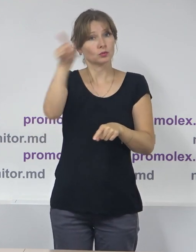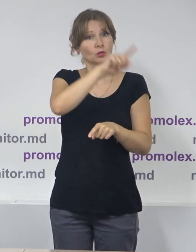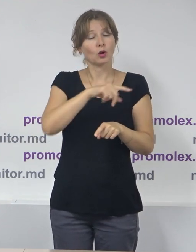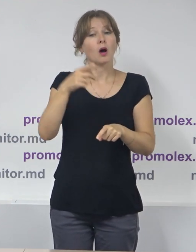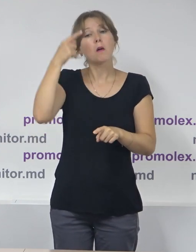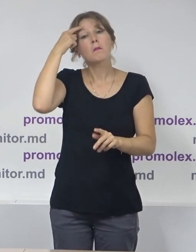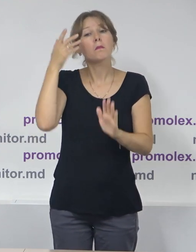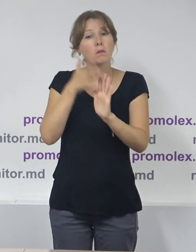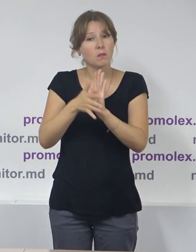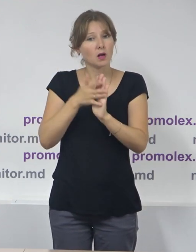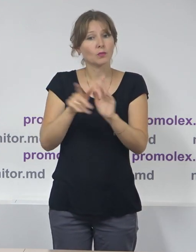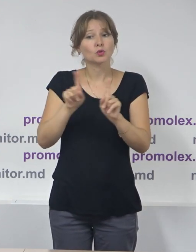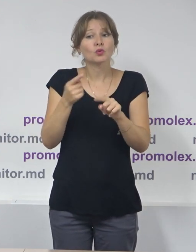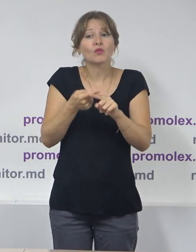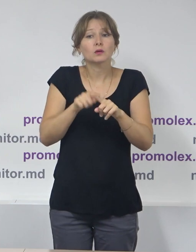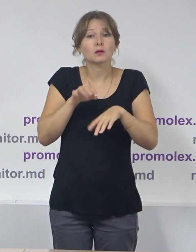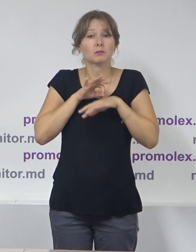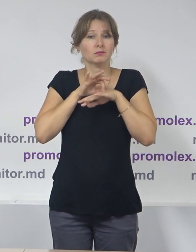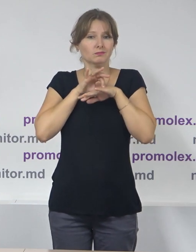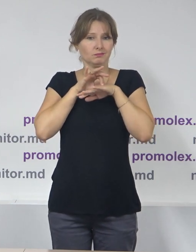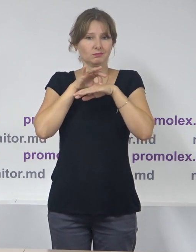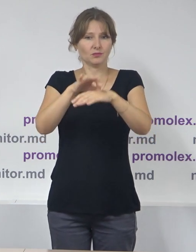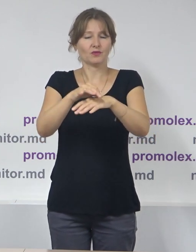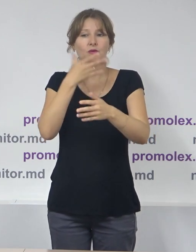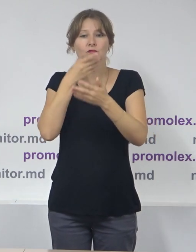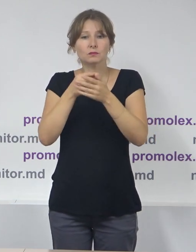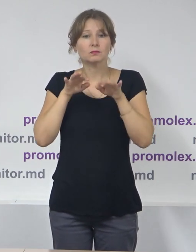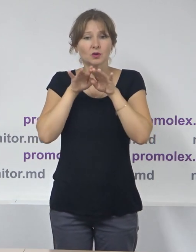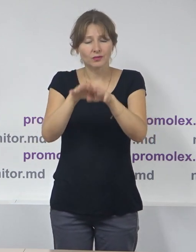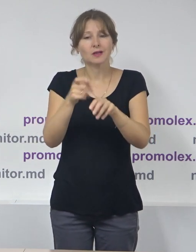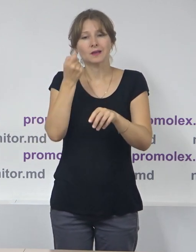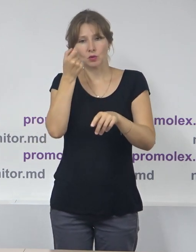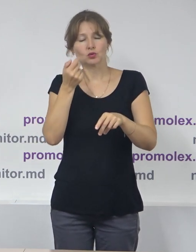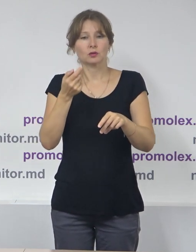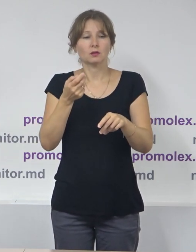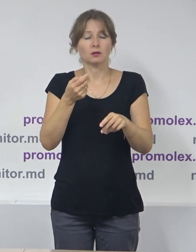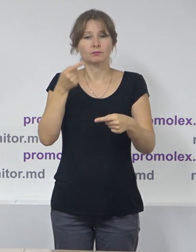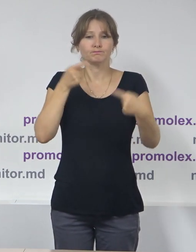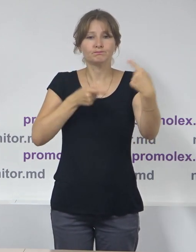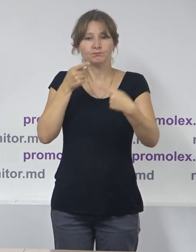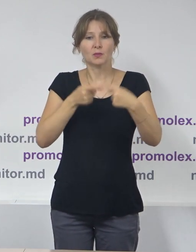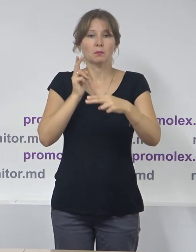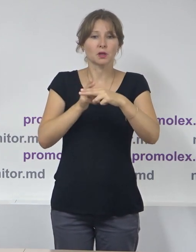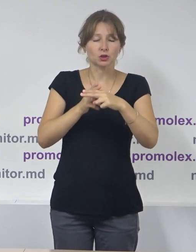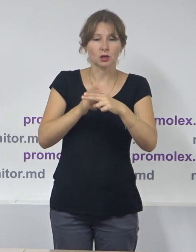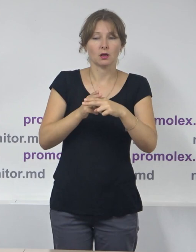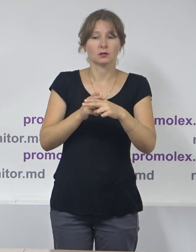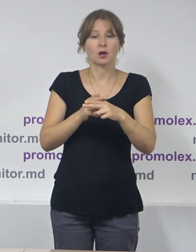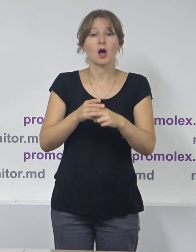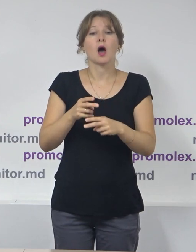că aceste acțiuni au și o astfel de miză cutentă electorală, probabil. În privința